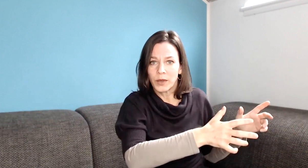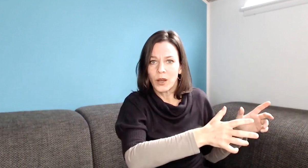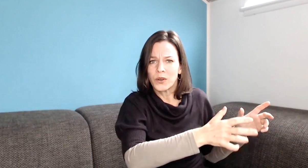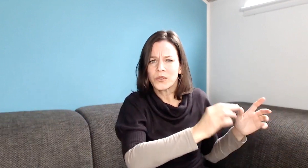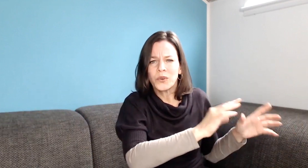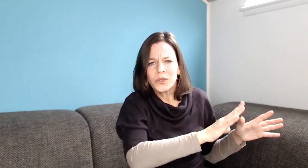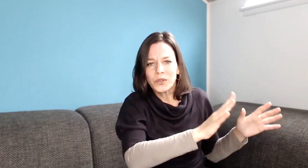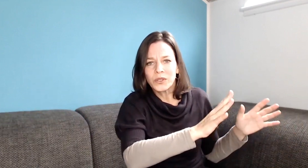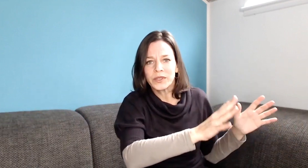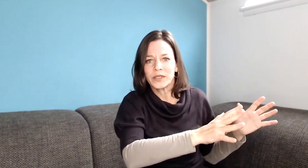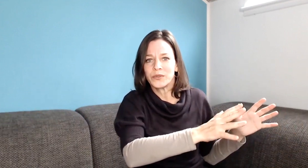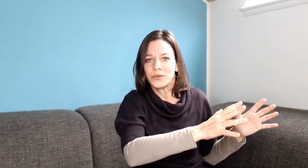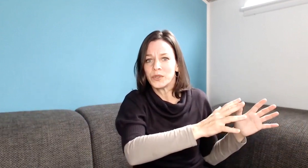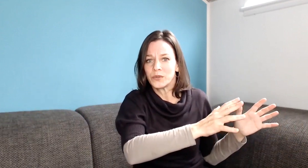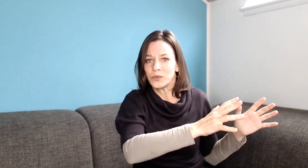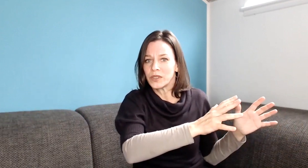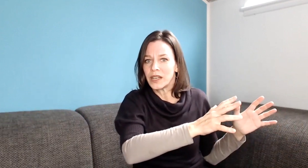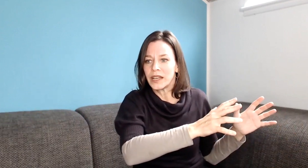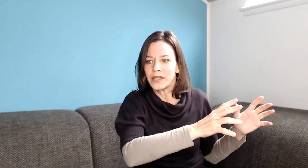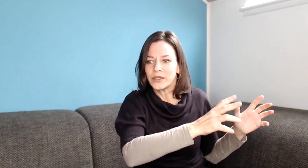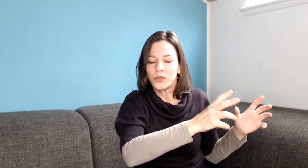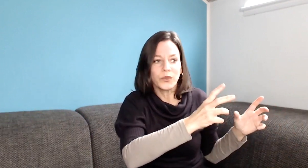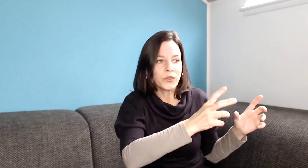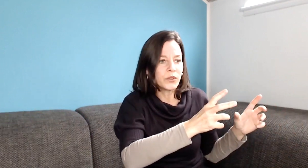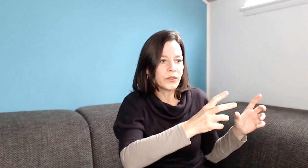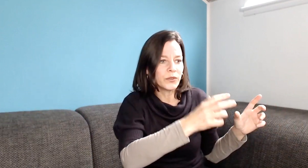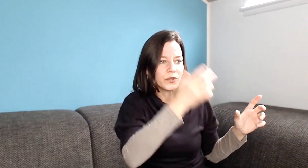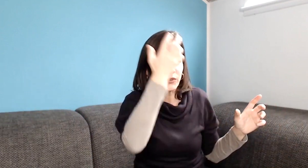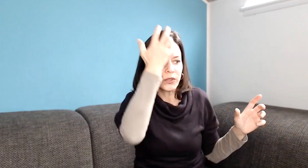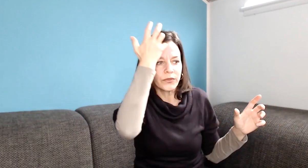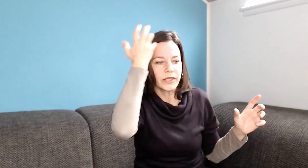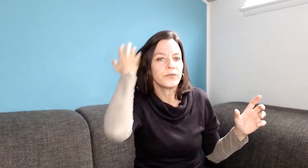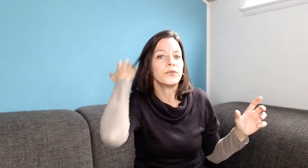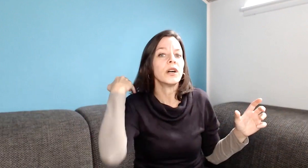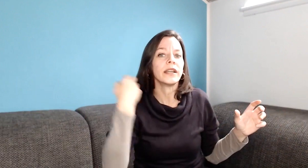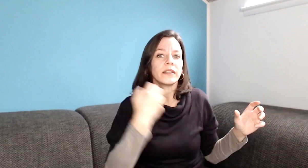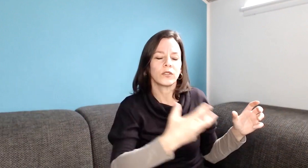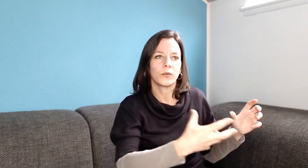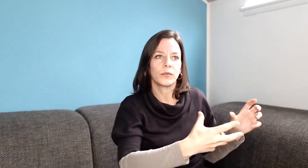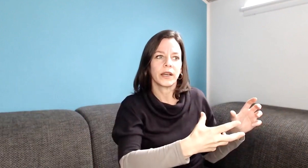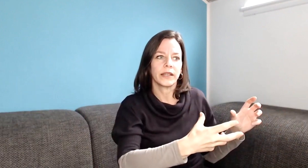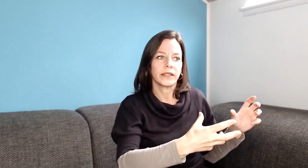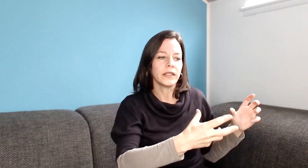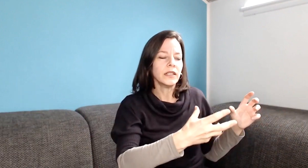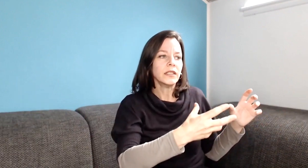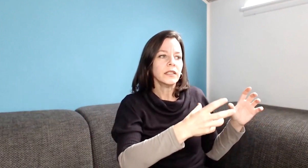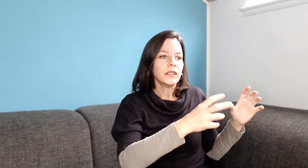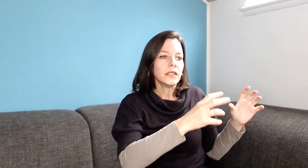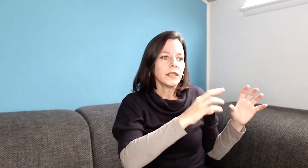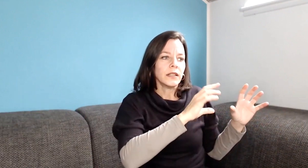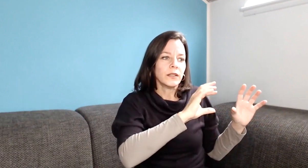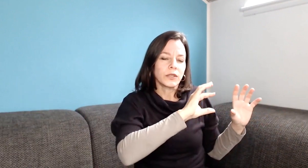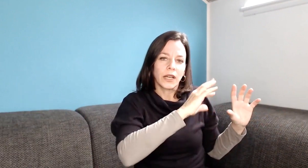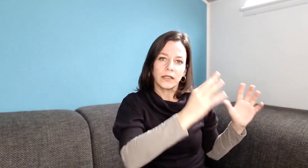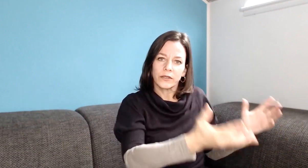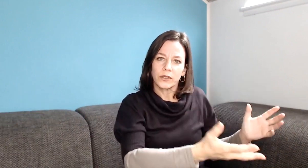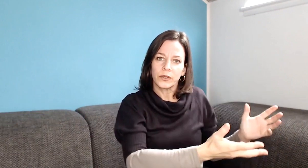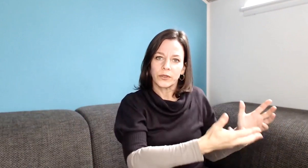brauchst, ohne irgendwelche Gefühlsduseleien, ohne irgendwelche Voreingenommenheit und alles soll doch